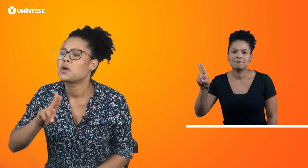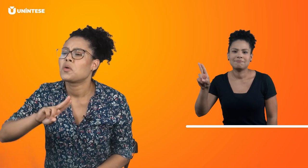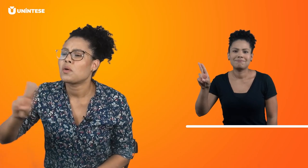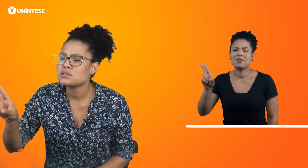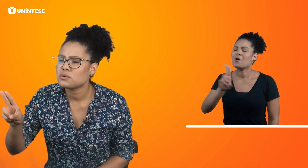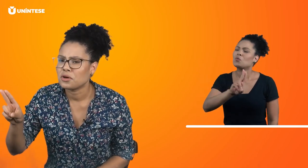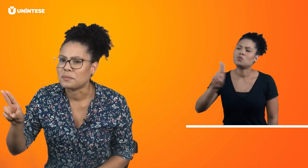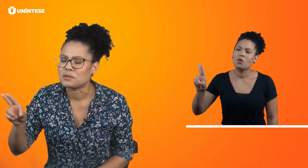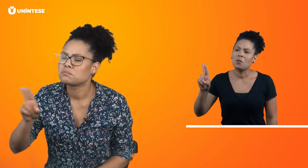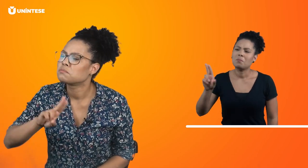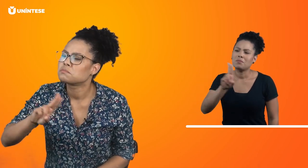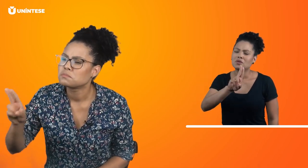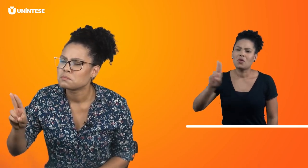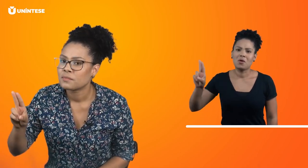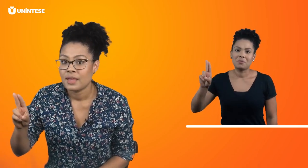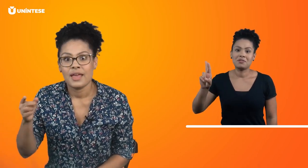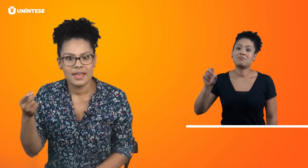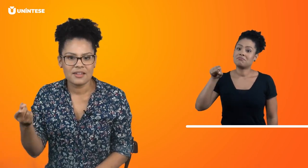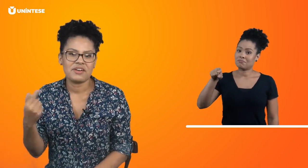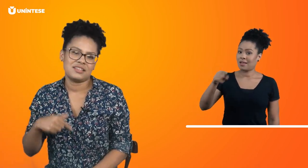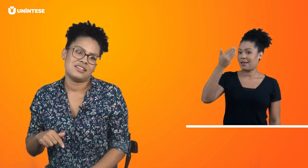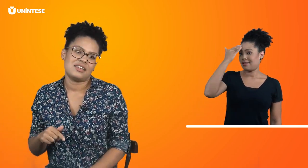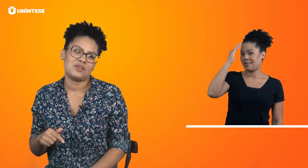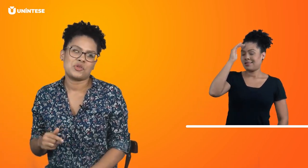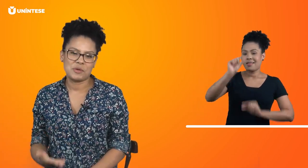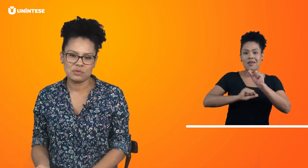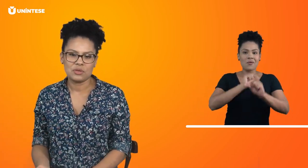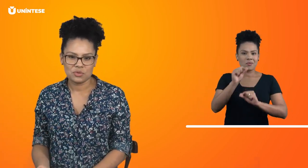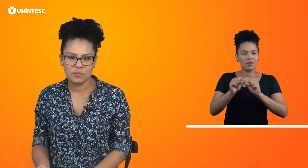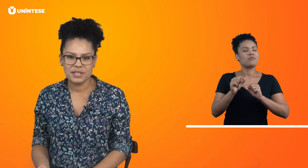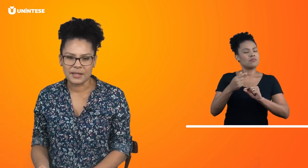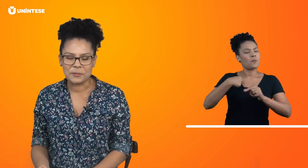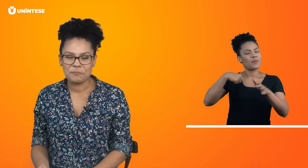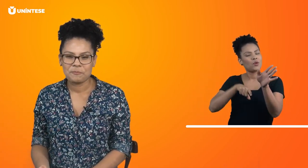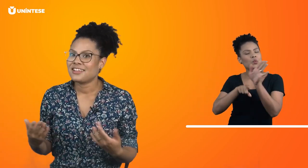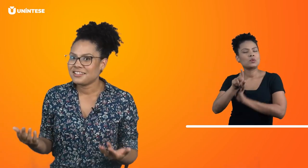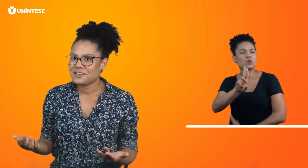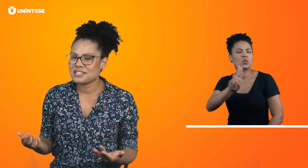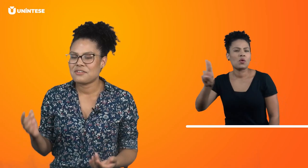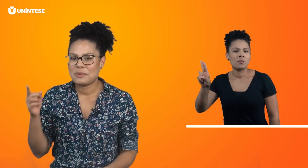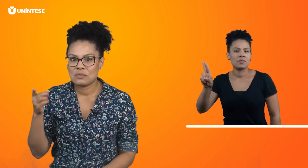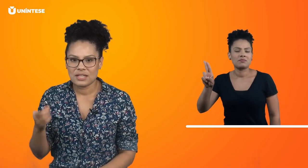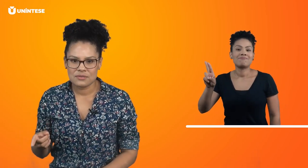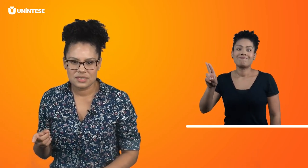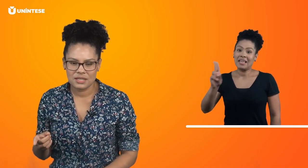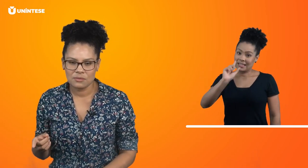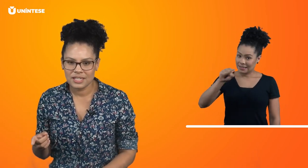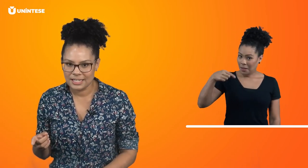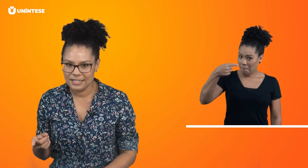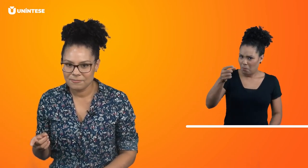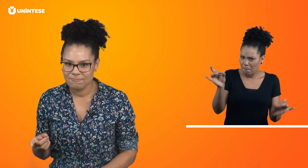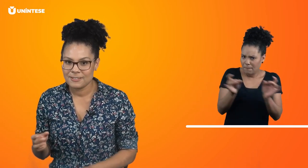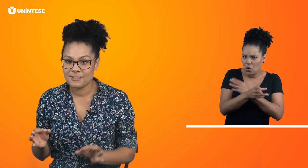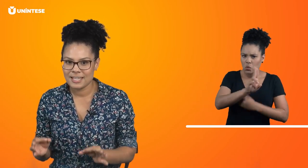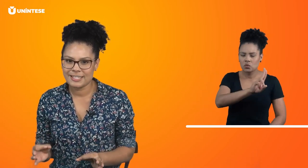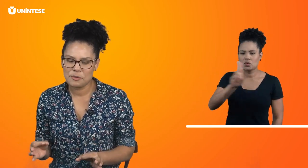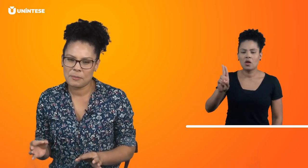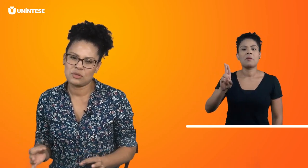qual o seu nome? Ela vai entender que eu estou perguntando o nome dela. E então, você vai perguntar o sinal dele nesse momento,